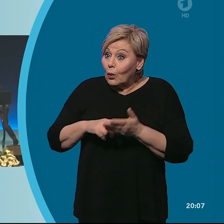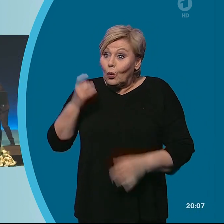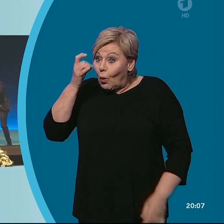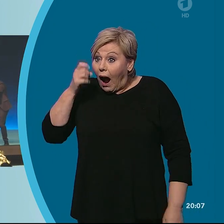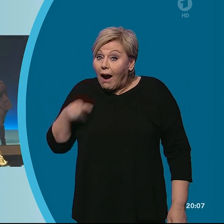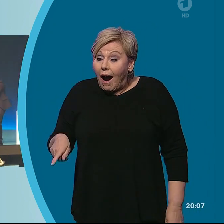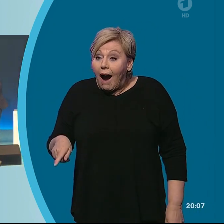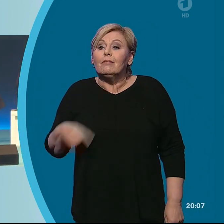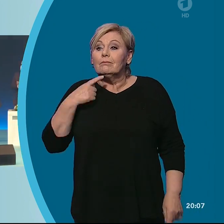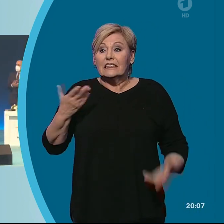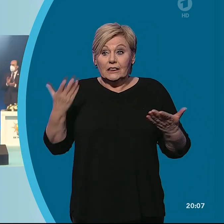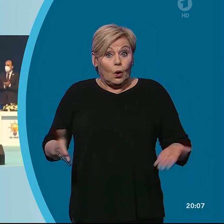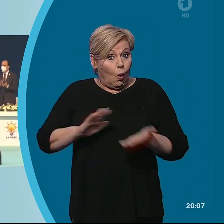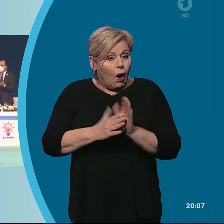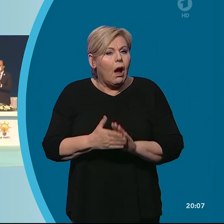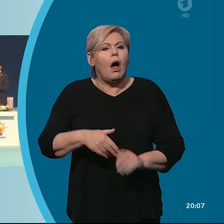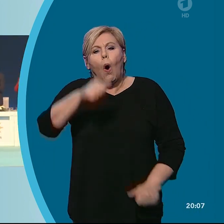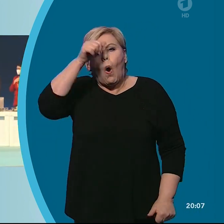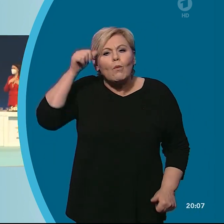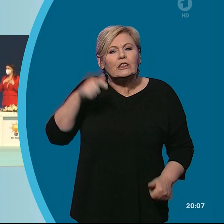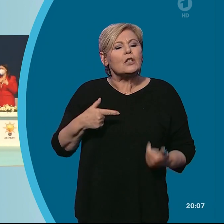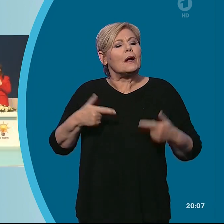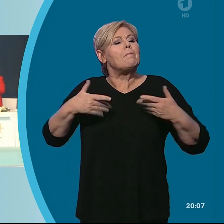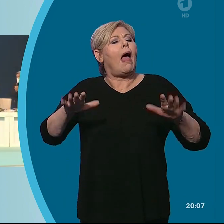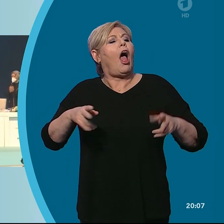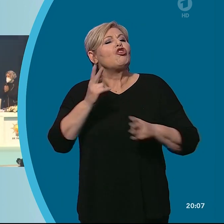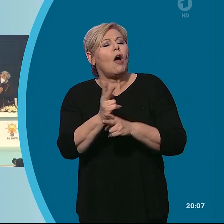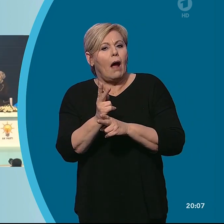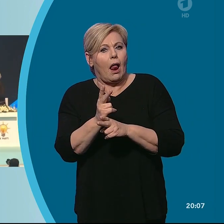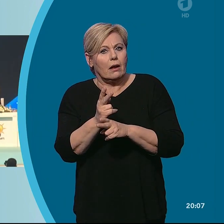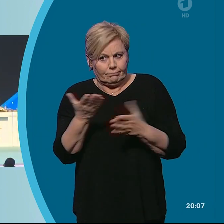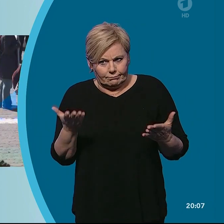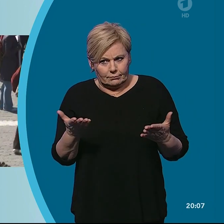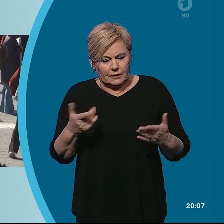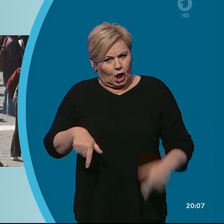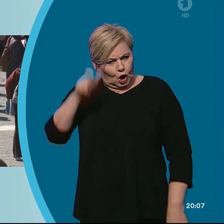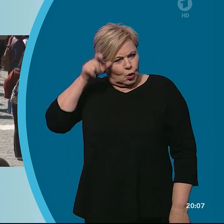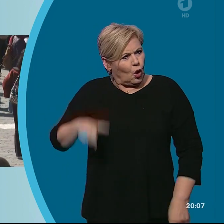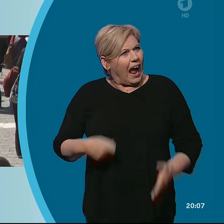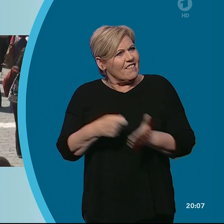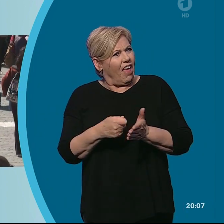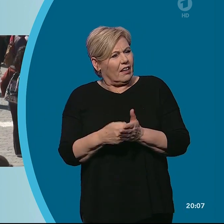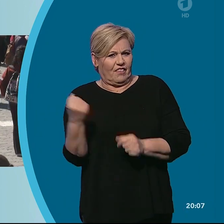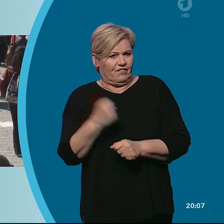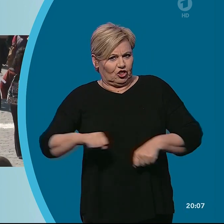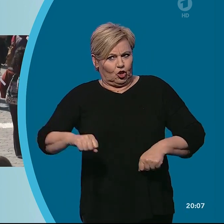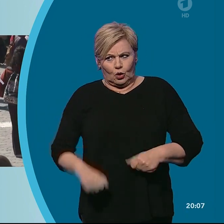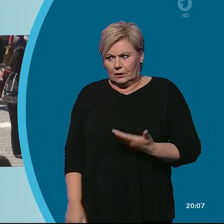Abkommen würde Homosexualität normalisieren. Das sei ein Verstoß gegen die Werte der Türkei. Seiner Türkei, nicht